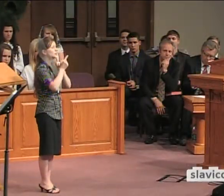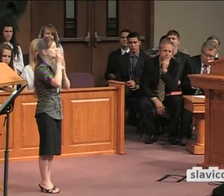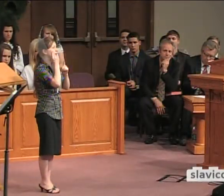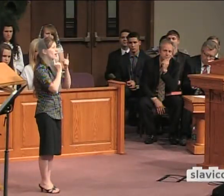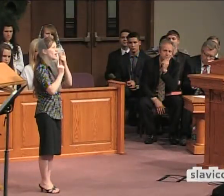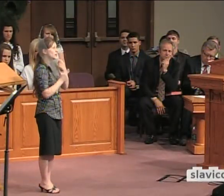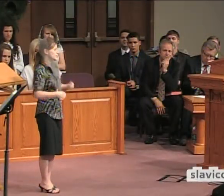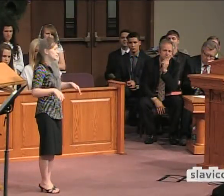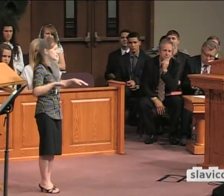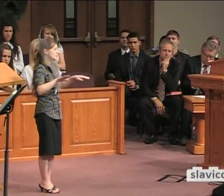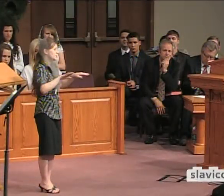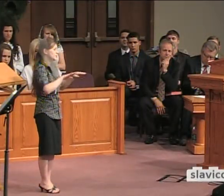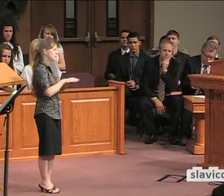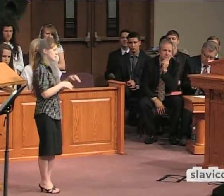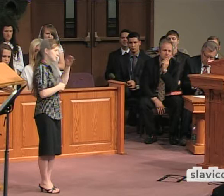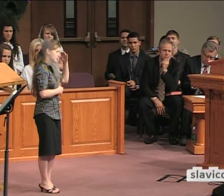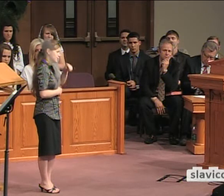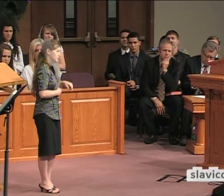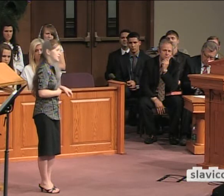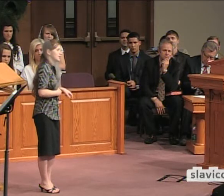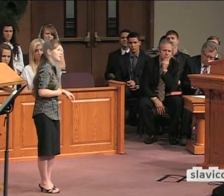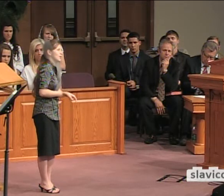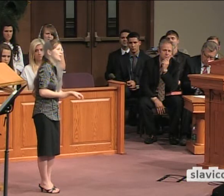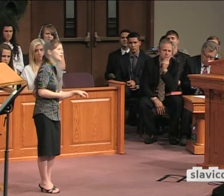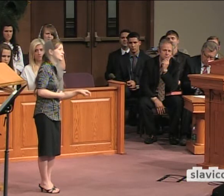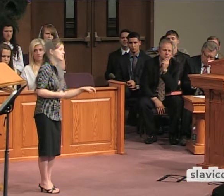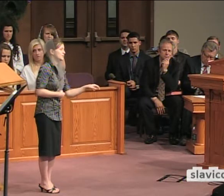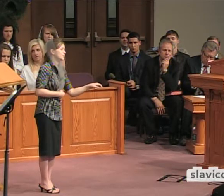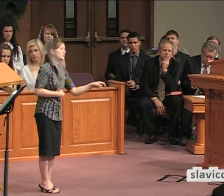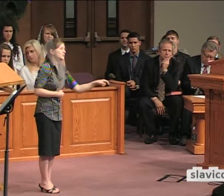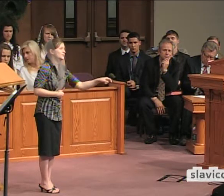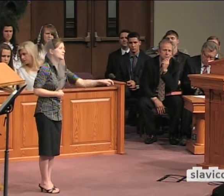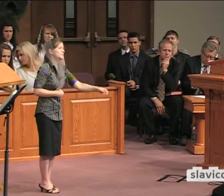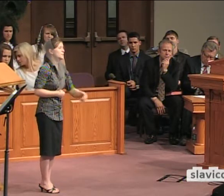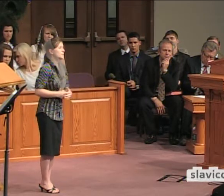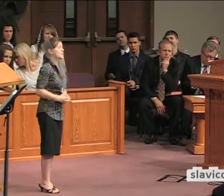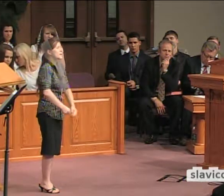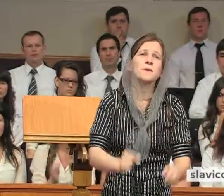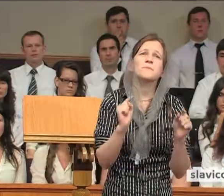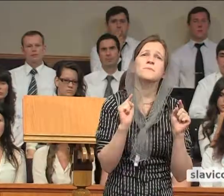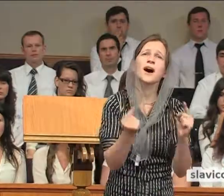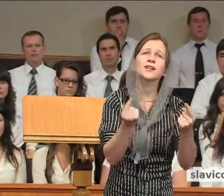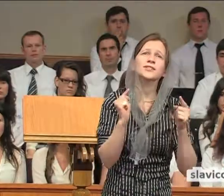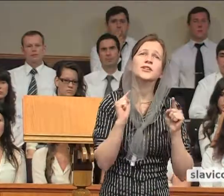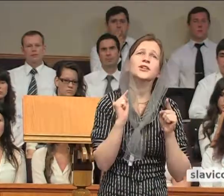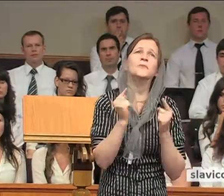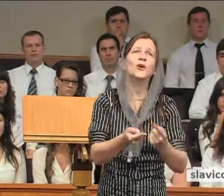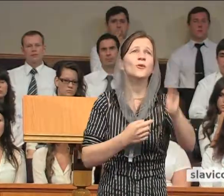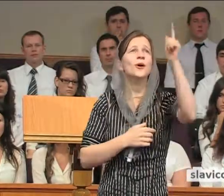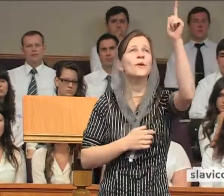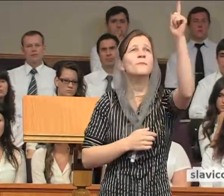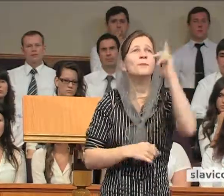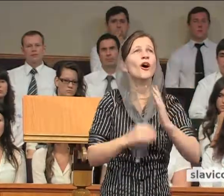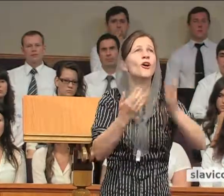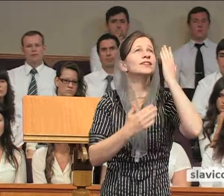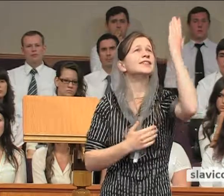побегут рекою. Почему, Господь, ты